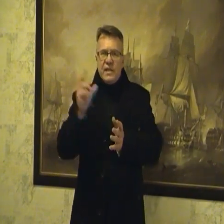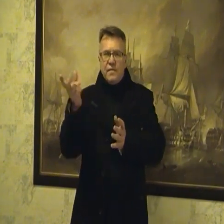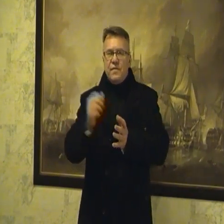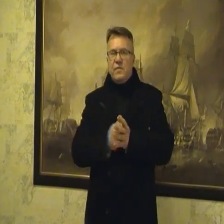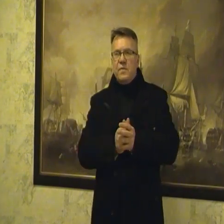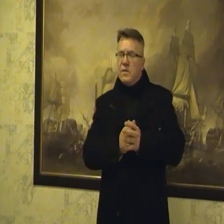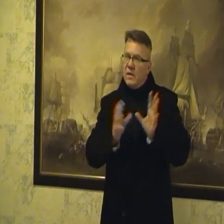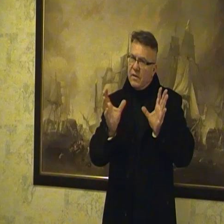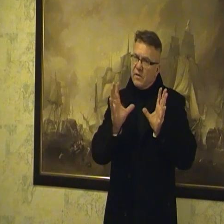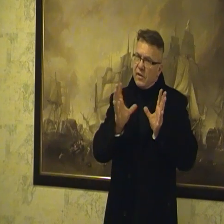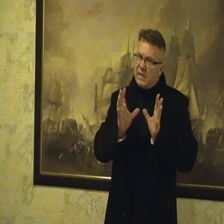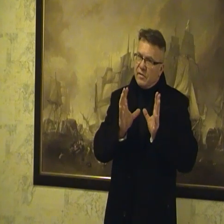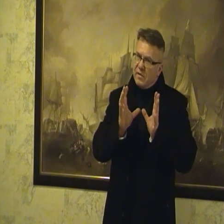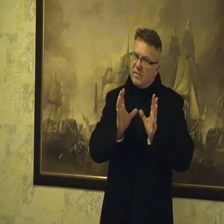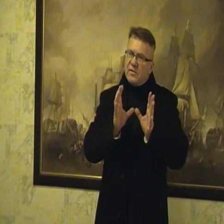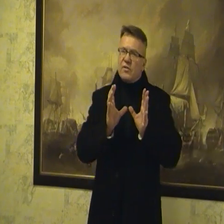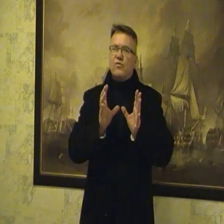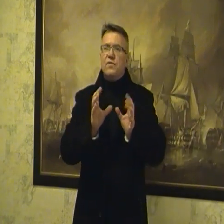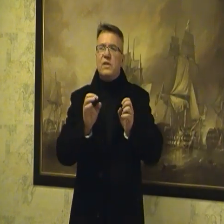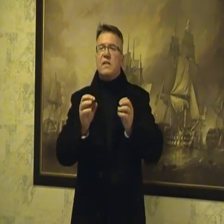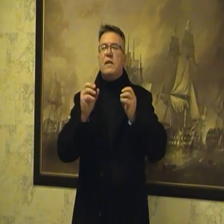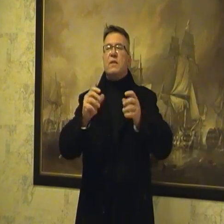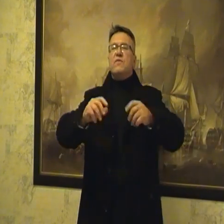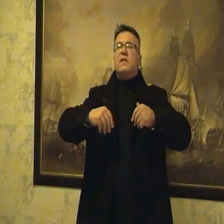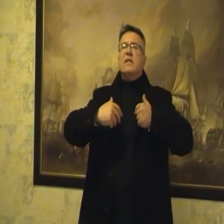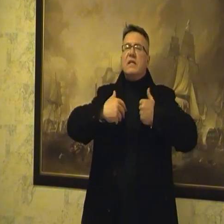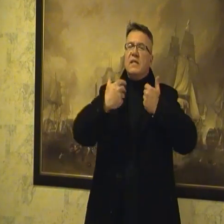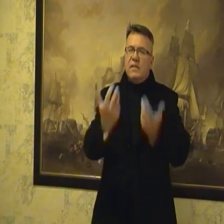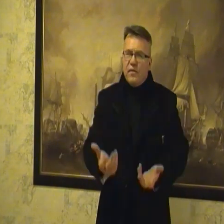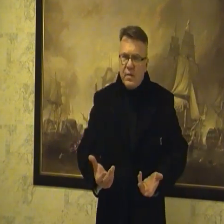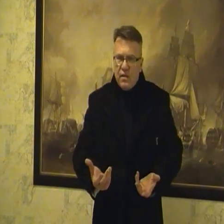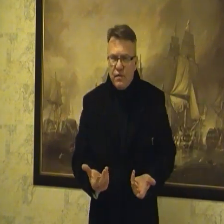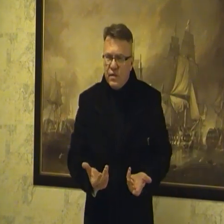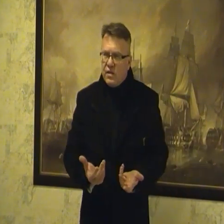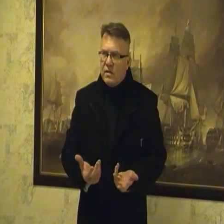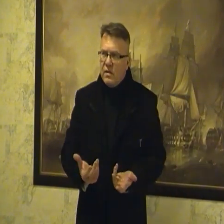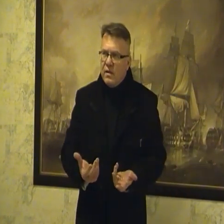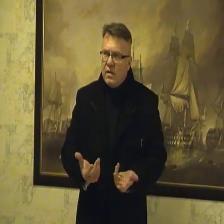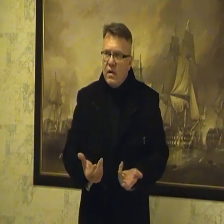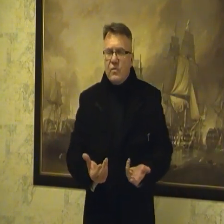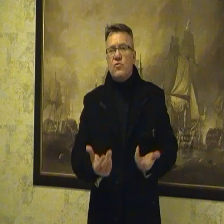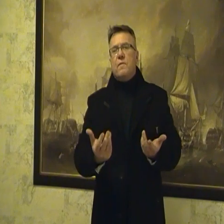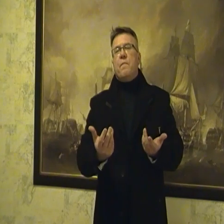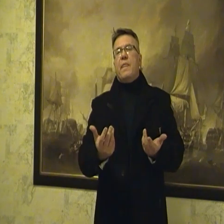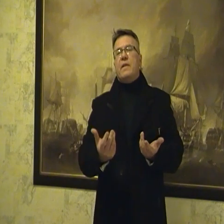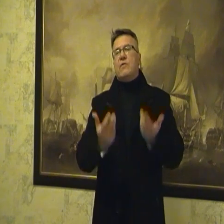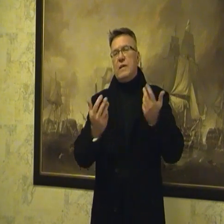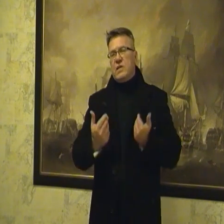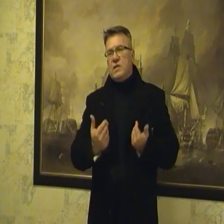zaserwował, bo okazało się skąd to w ogóle ten temat w ogóle tych dezinformatorów wyszedł. Otóż na Królewskiej